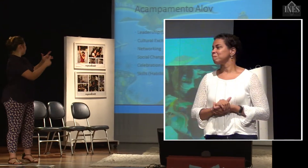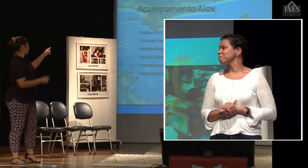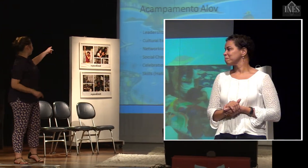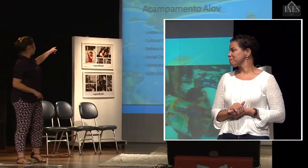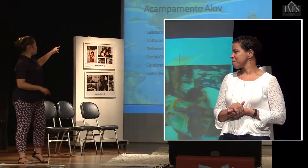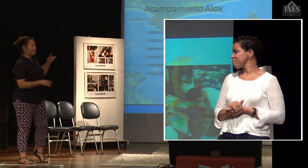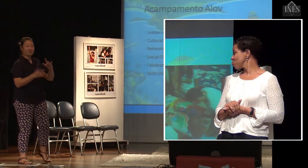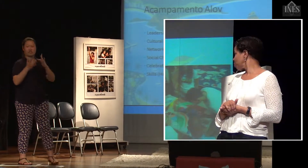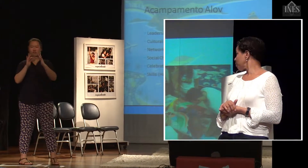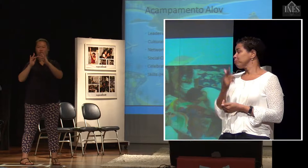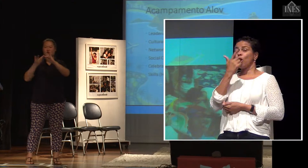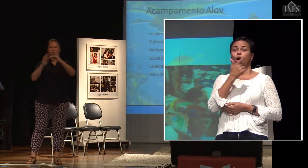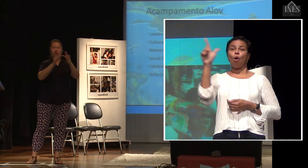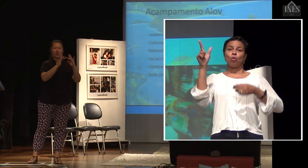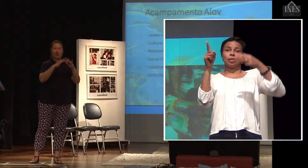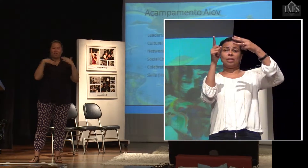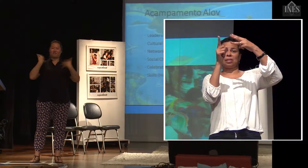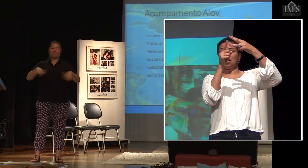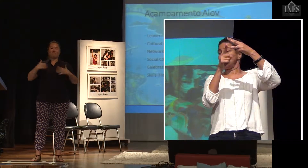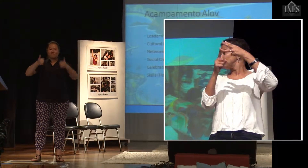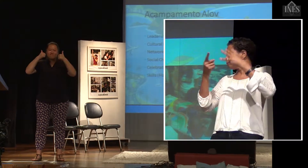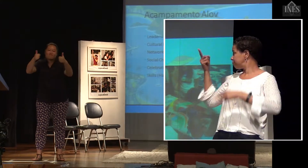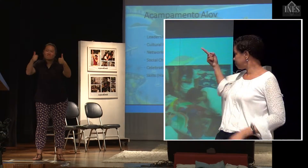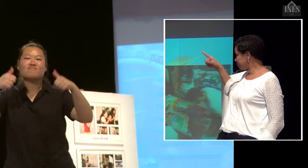O terceiro tópico ali. Quando a gente fala das redes de contato,